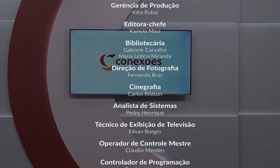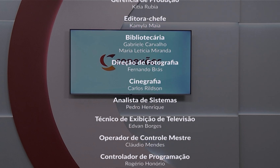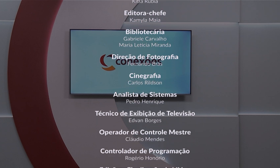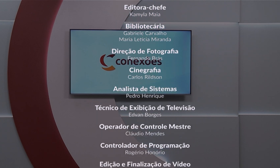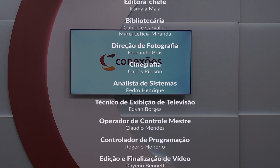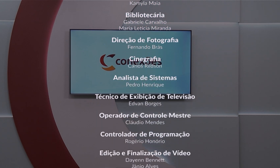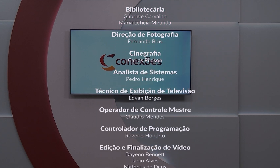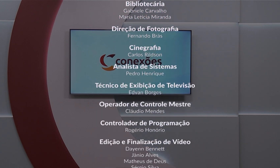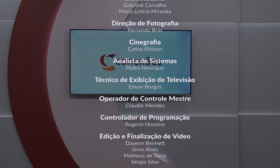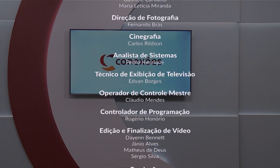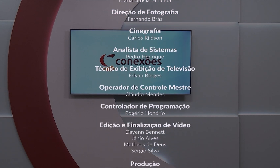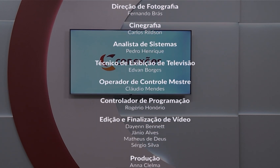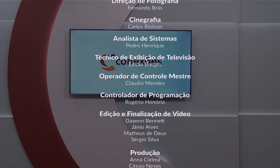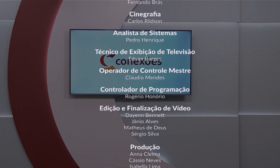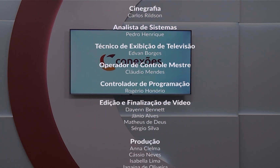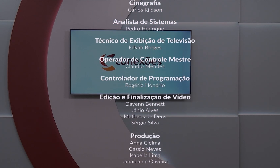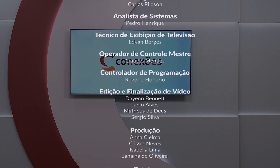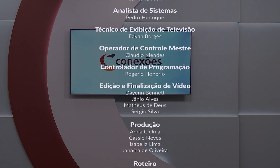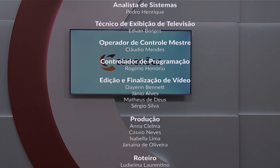Tchau!